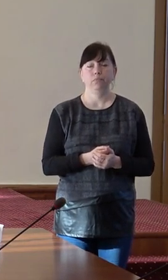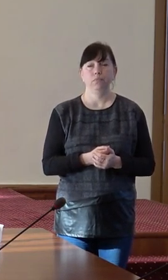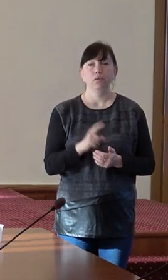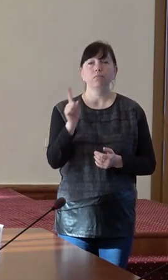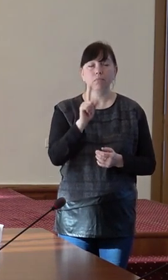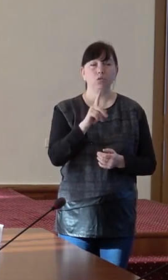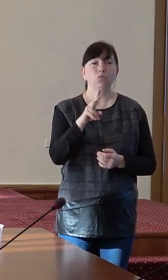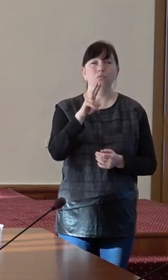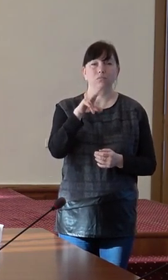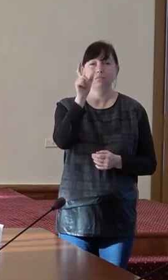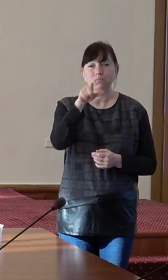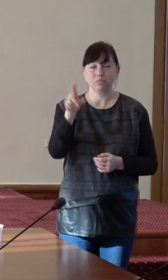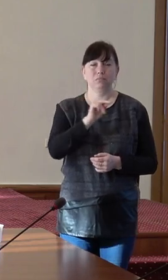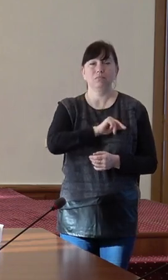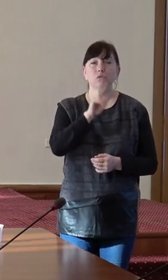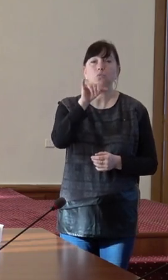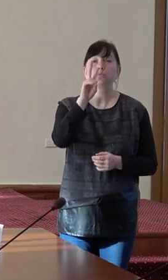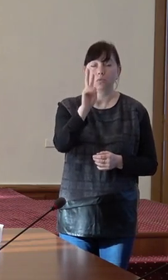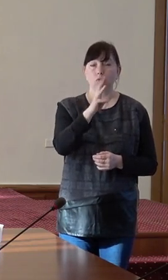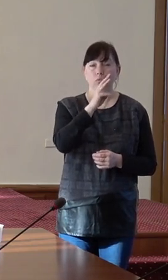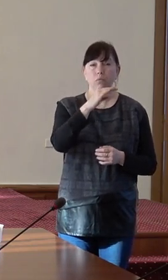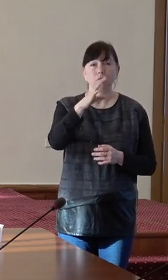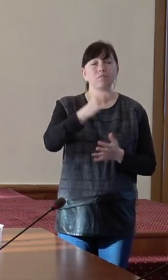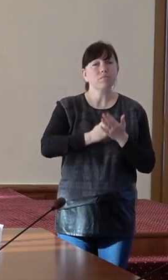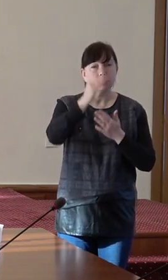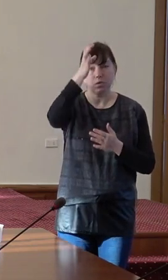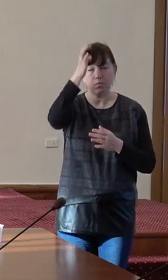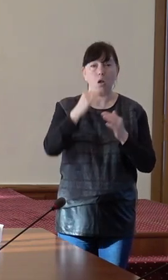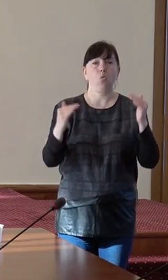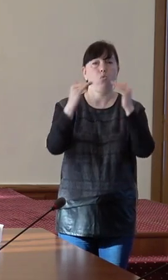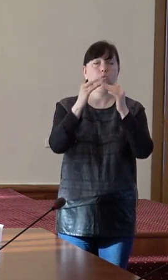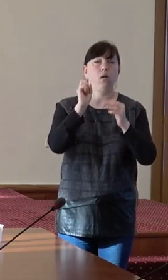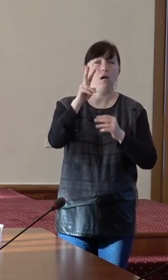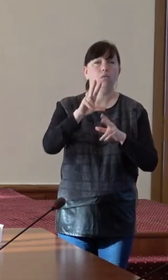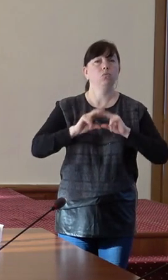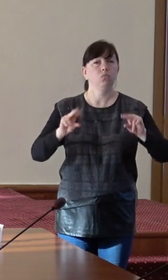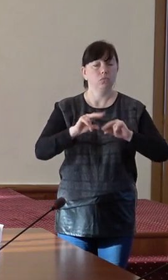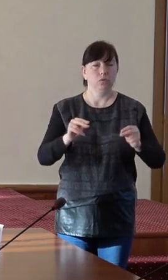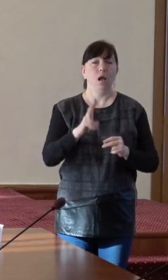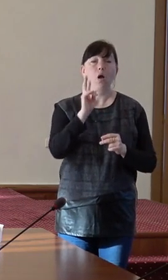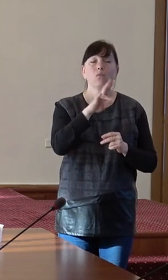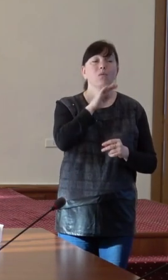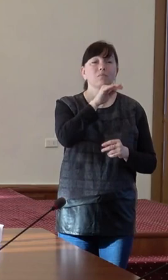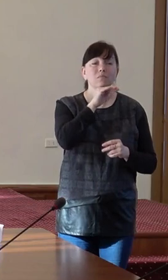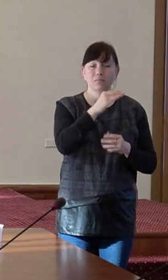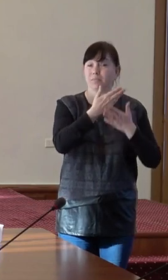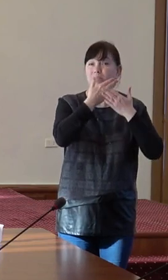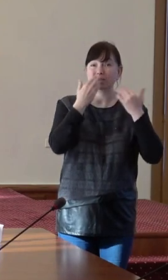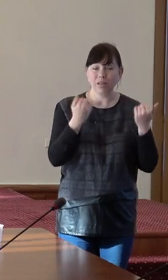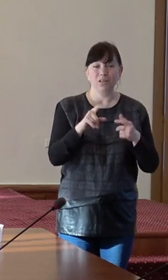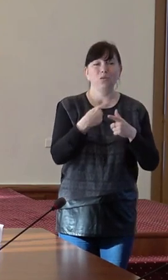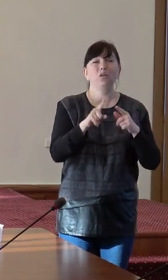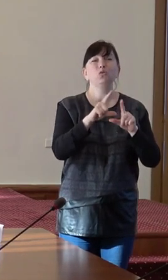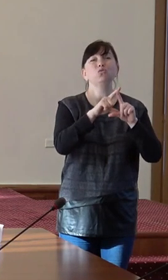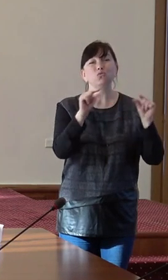asistenți sociali care au studii superiori la nivelul unui pedagog pentru asistenți sociali care au studii medii